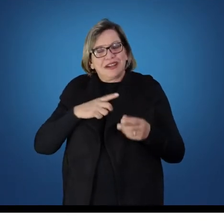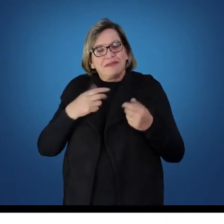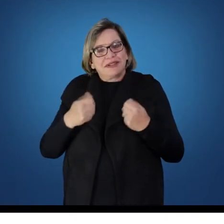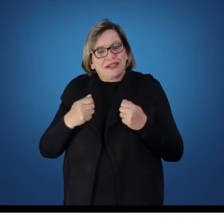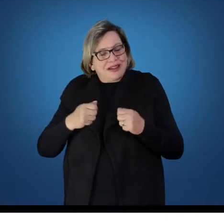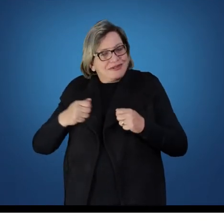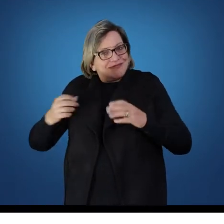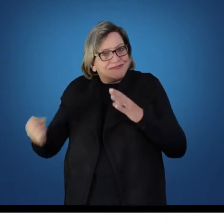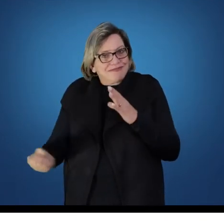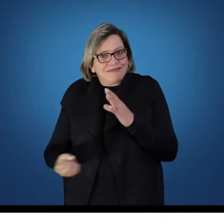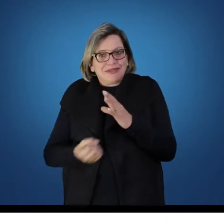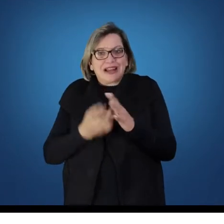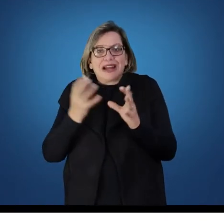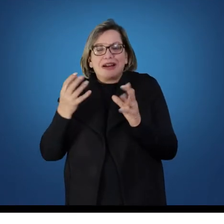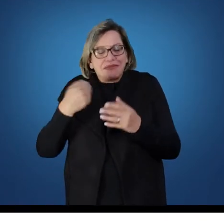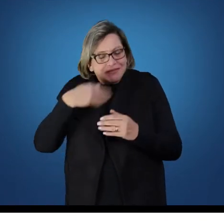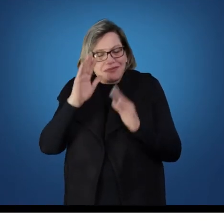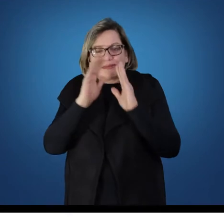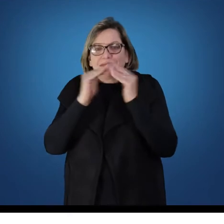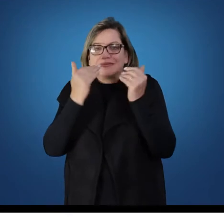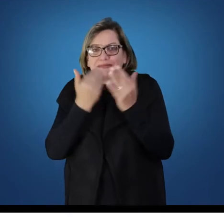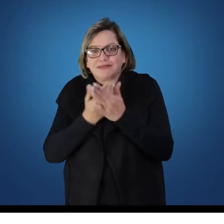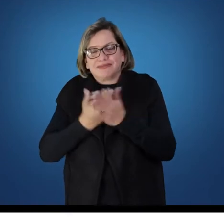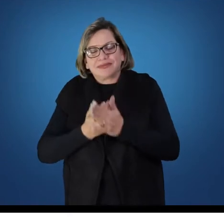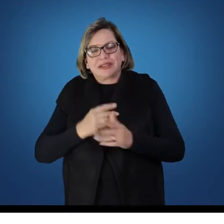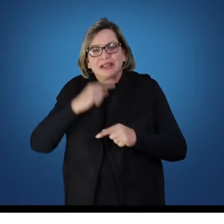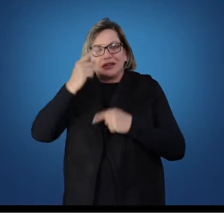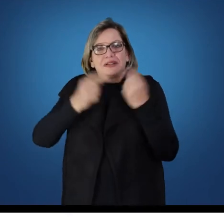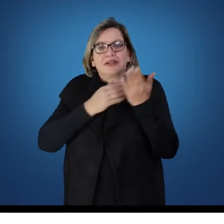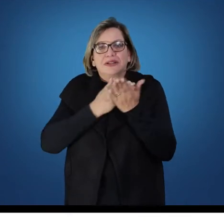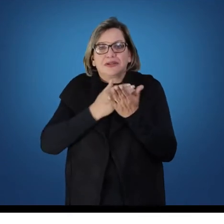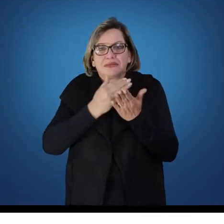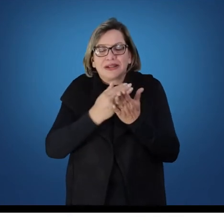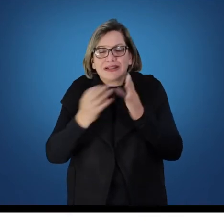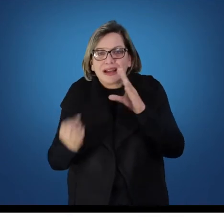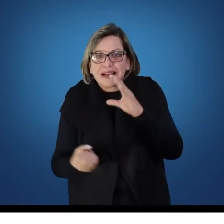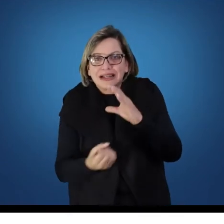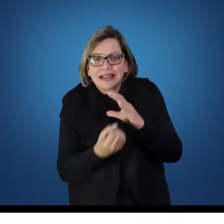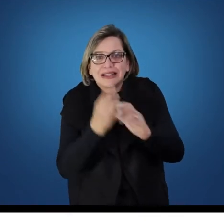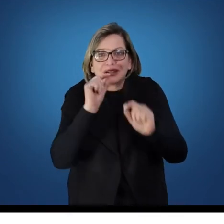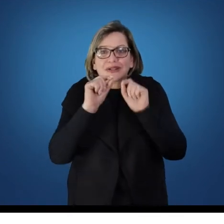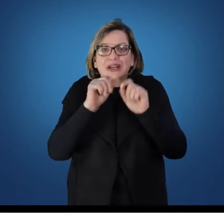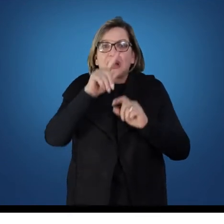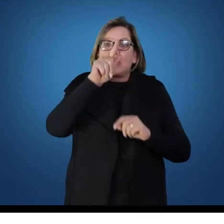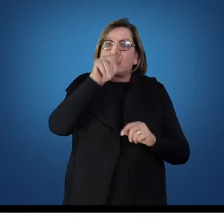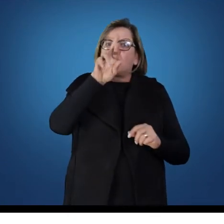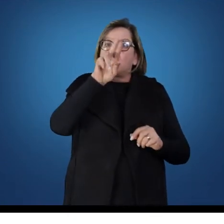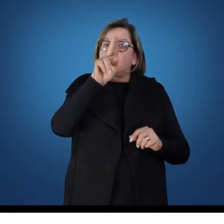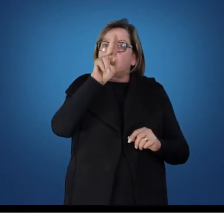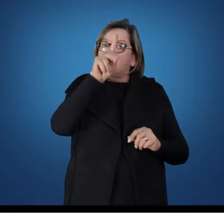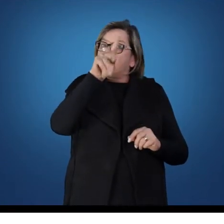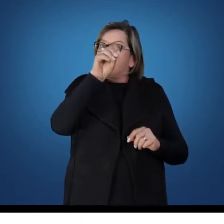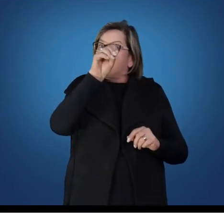criar grupos escolares. Então, inicia-se também a criação dos grupos escolares a partir deste momento e